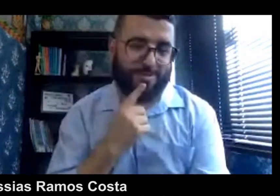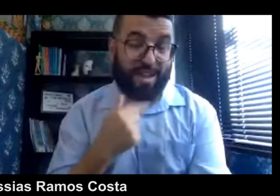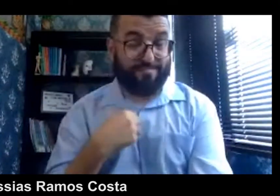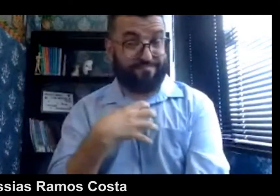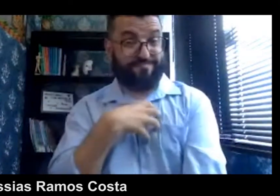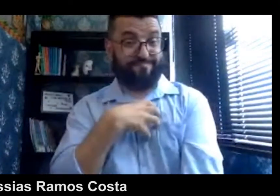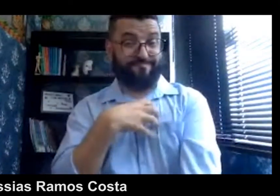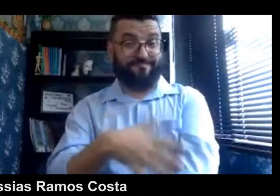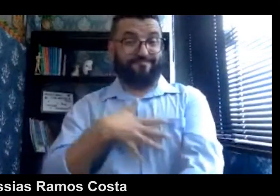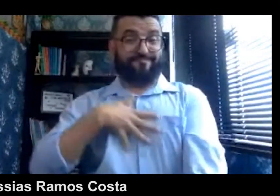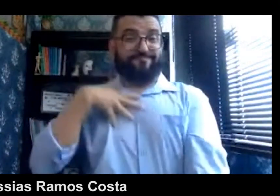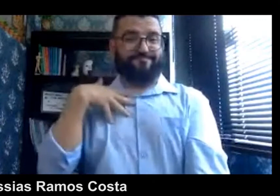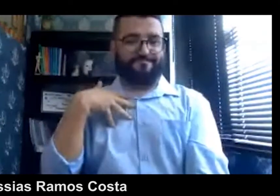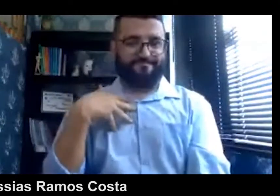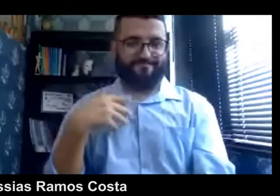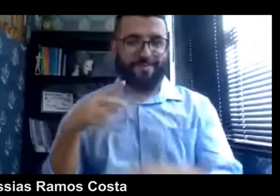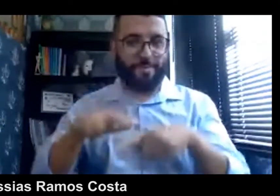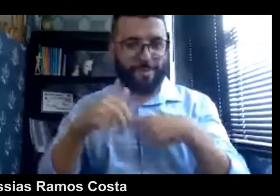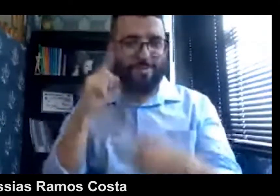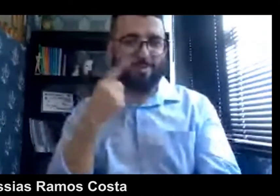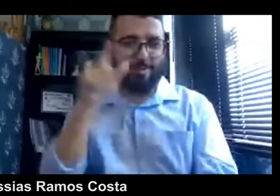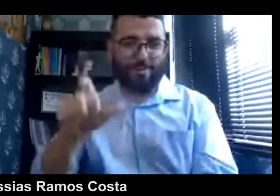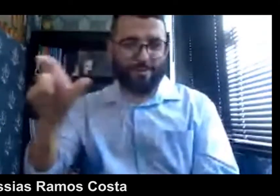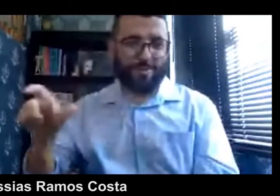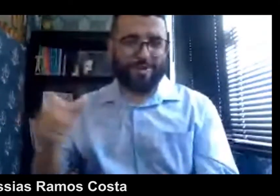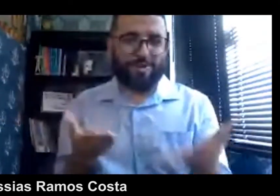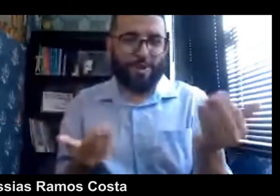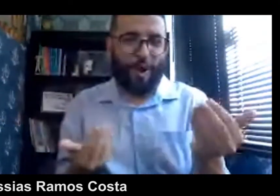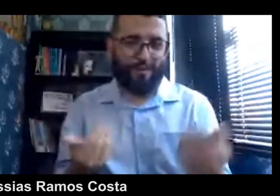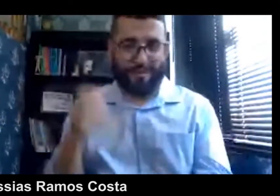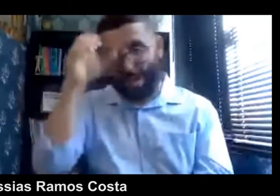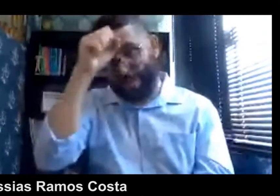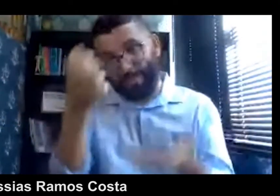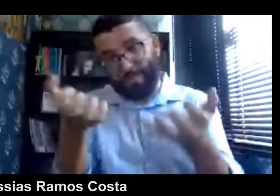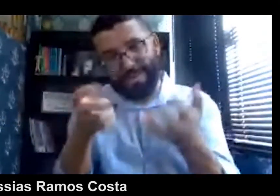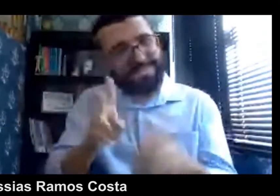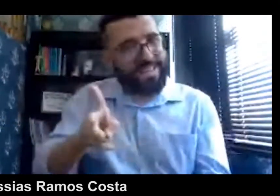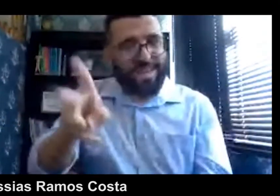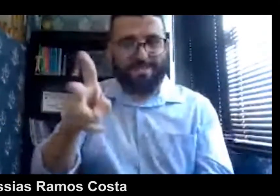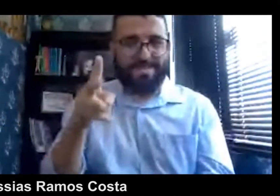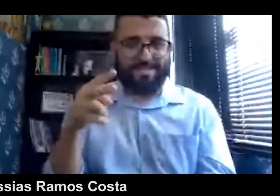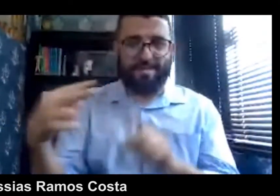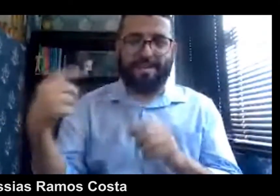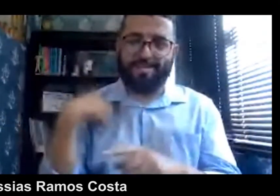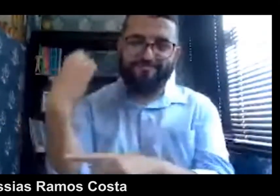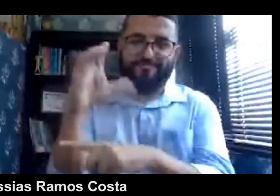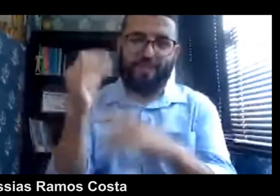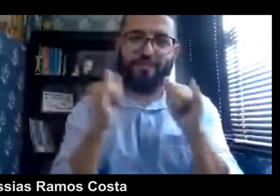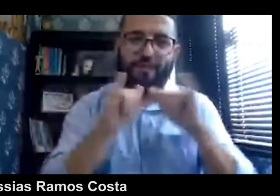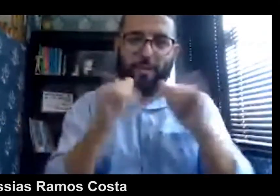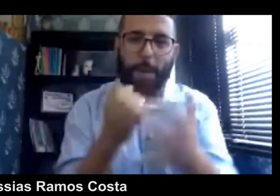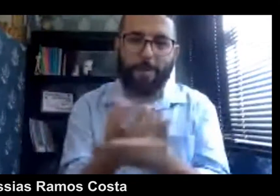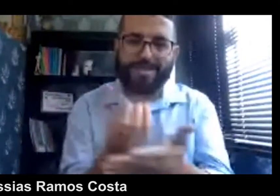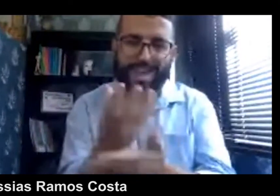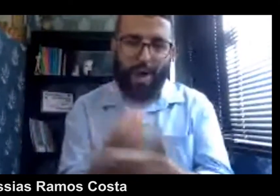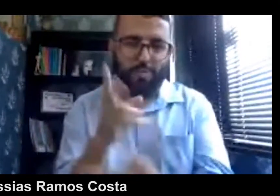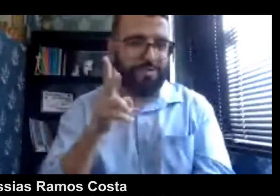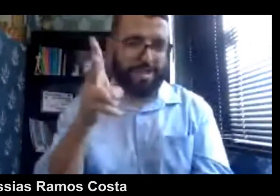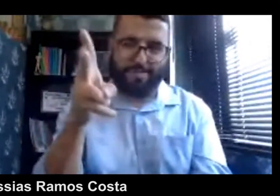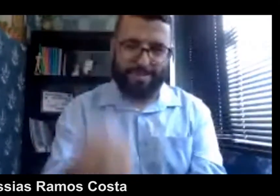E eu me sinto, assim, orgulhoso. É uma honra ver esse jovem que quer. Aprender. Então, eu sempre faço divulgação e